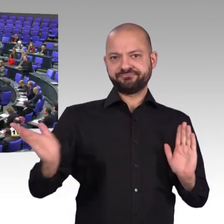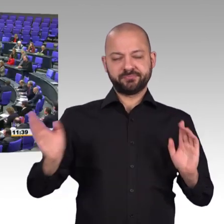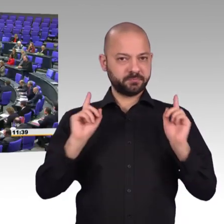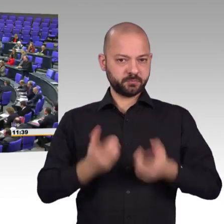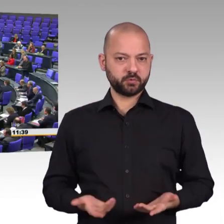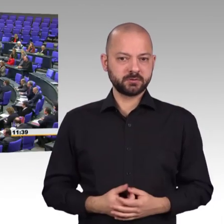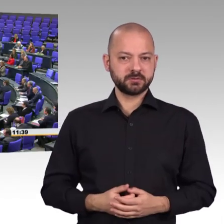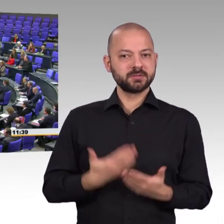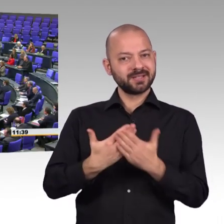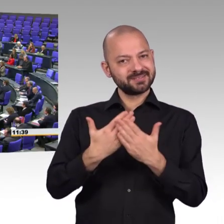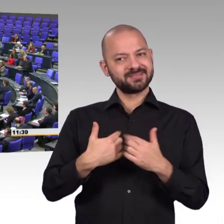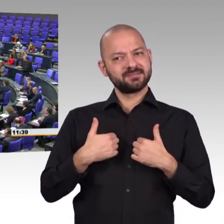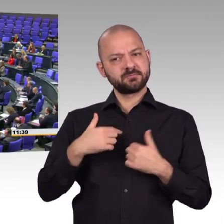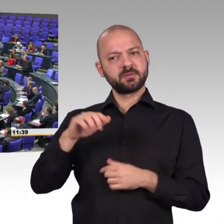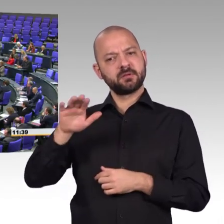Vielen Dank, Anke Domschall-Berg.